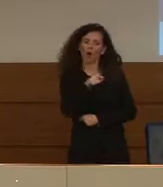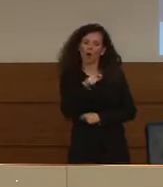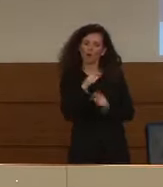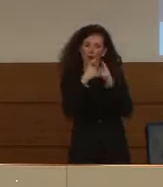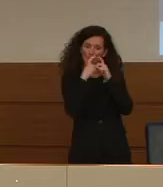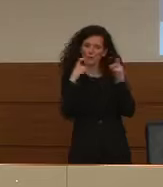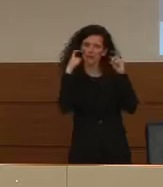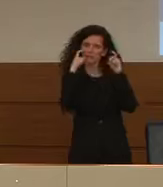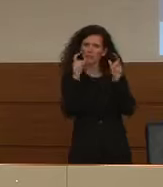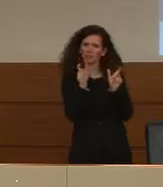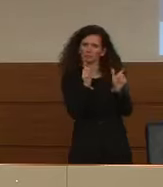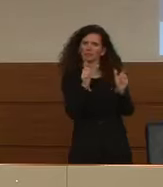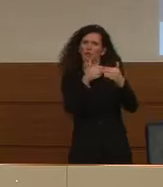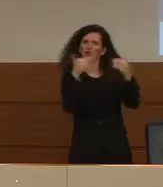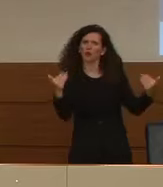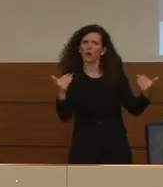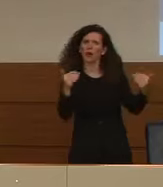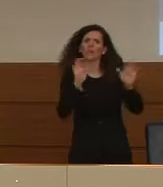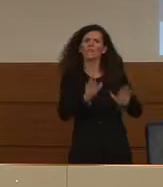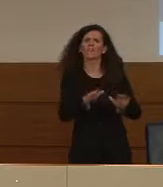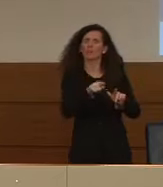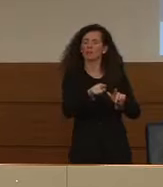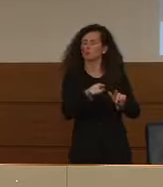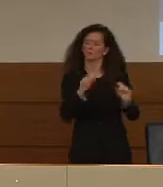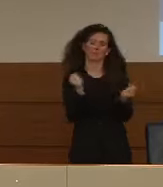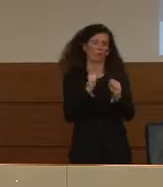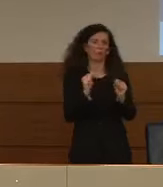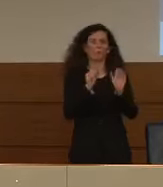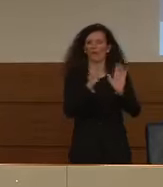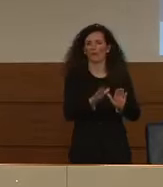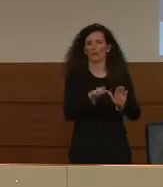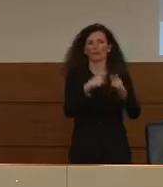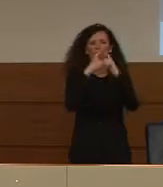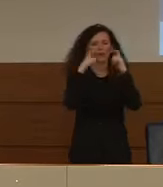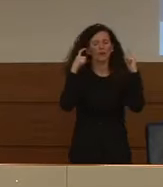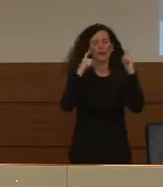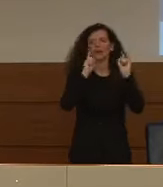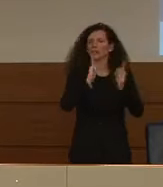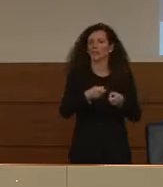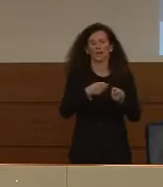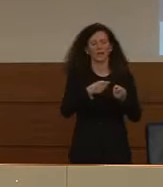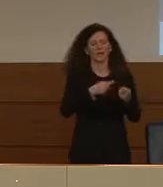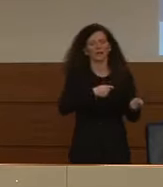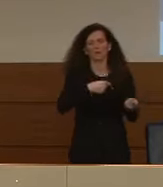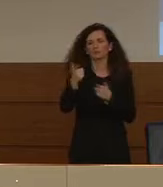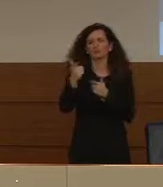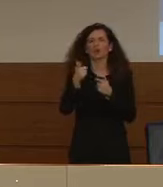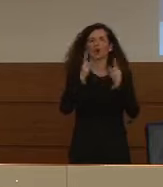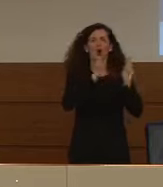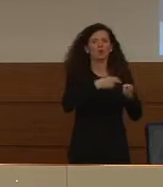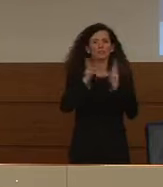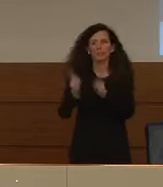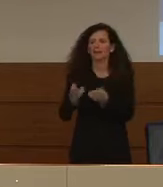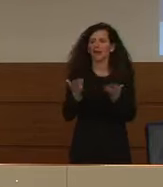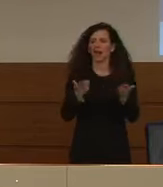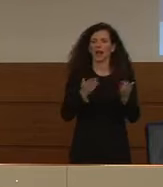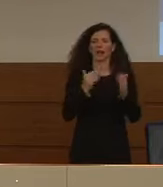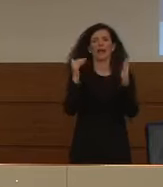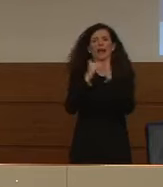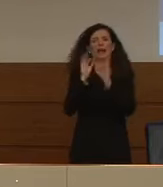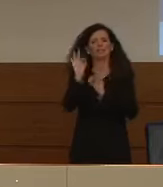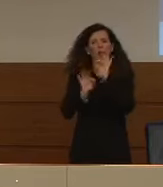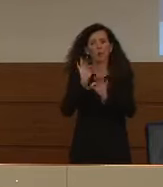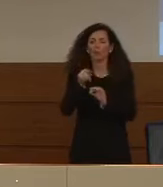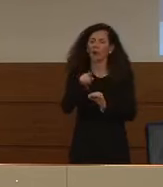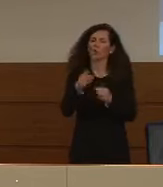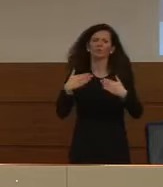ferme in dogana ovviamente non possono fermarsi le mascherine. Se sono destinate agli ospedali, case di cura, quelle vengono